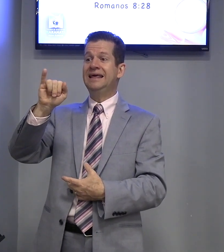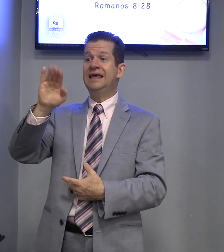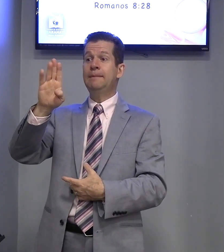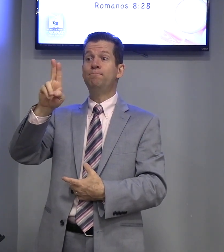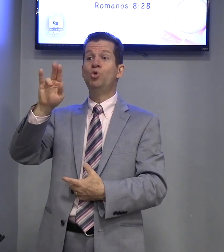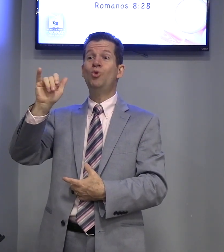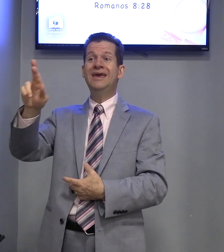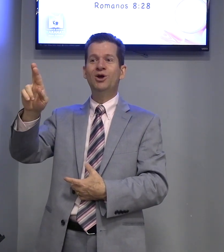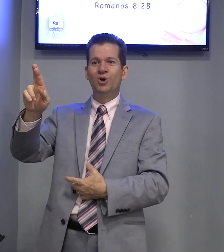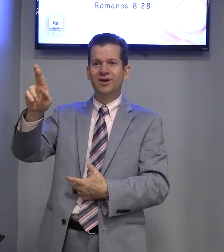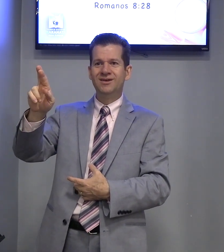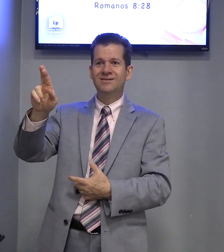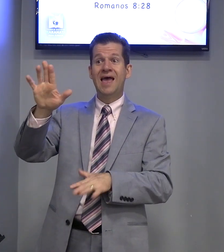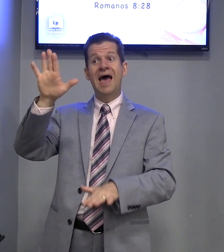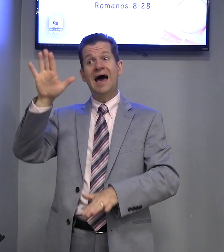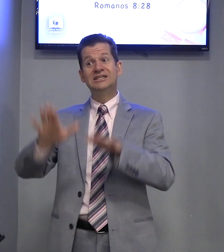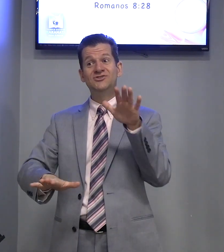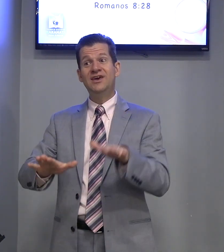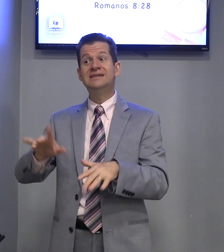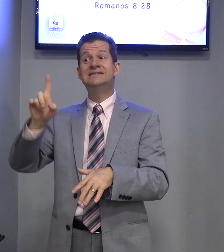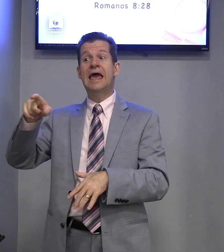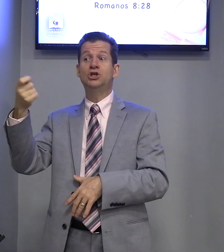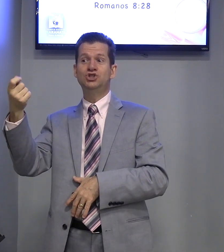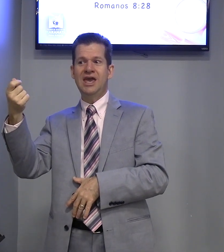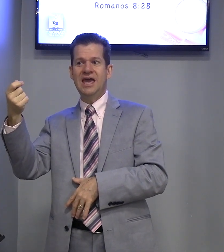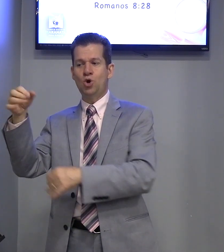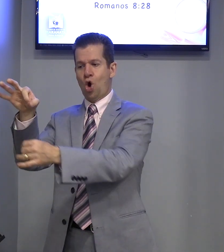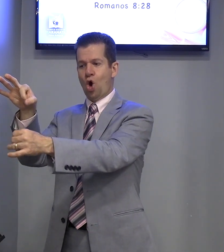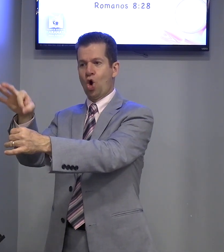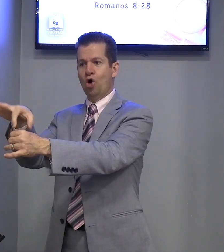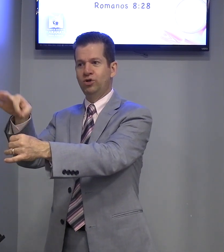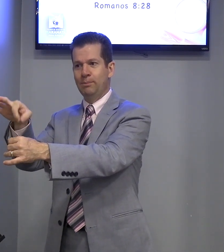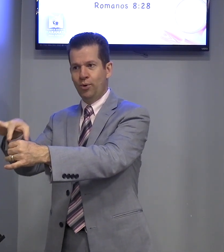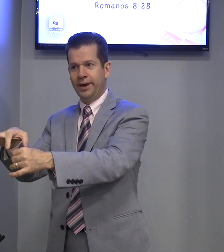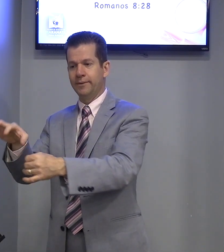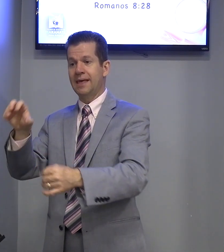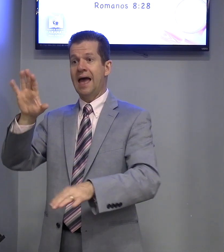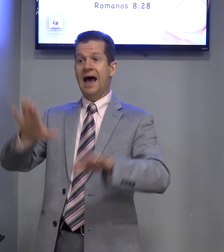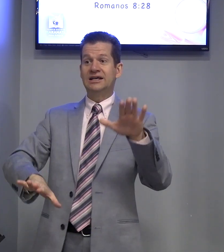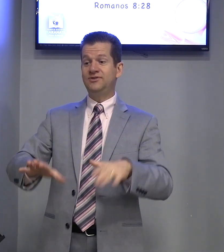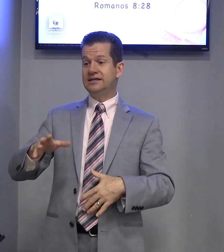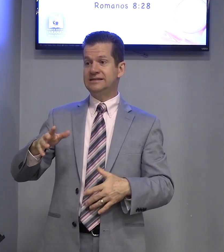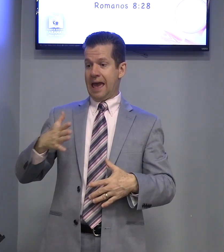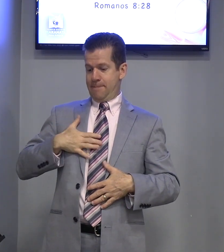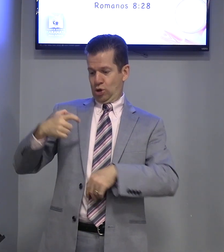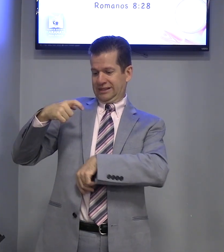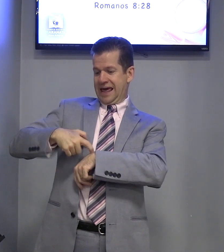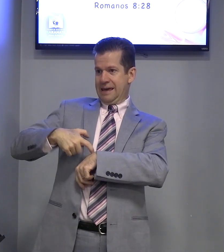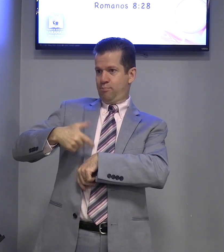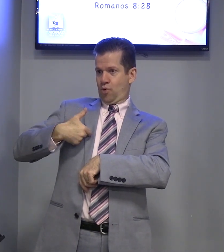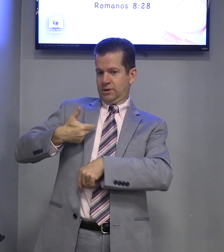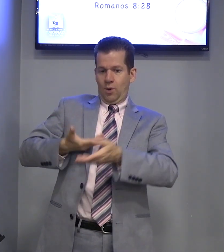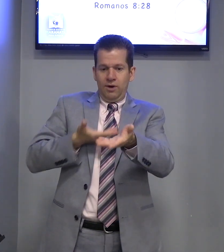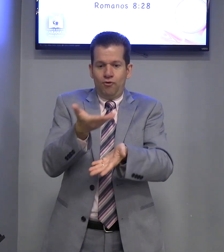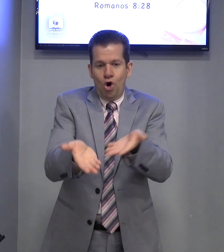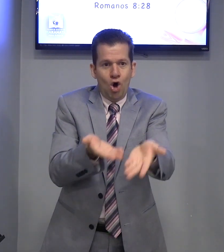Contribuir, às vezes é dinheiro, contribuir. Às vezes é meu tempo, então eu vou